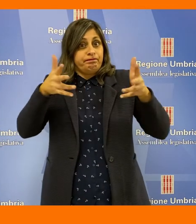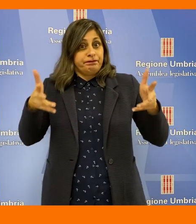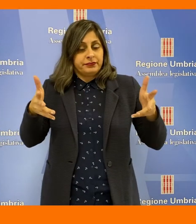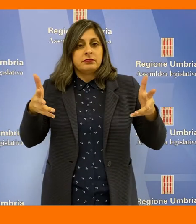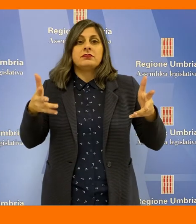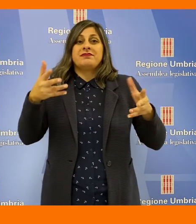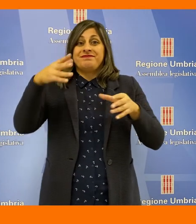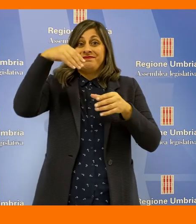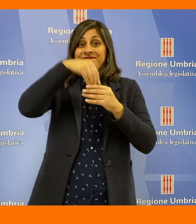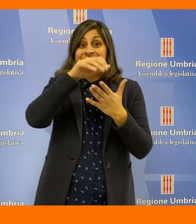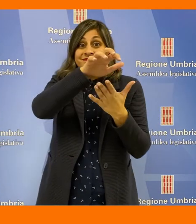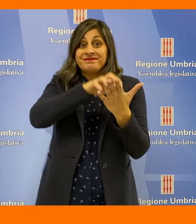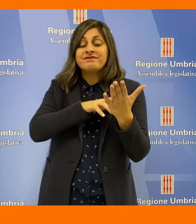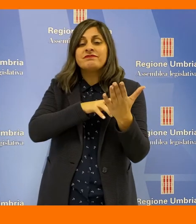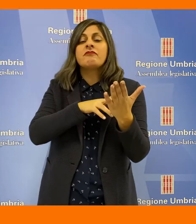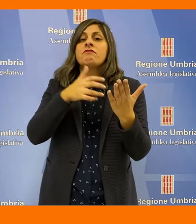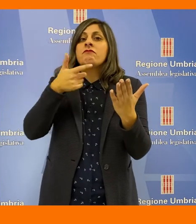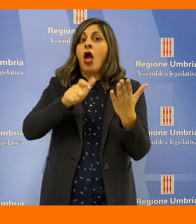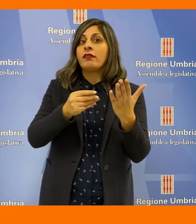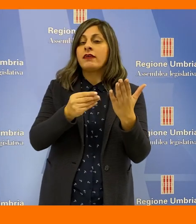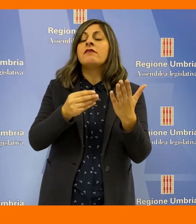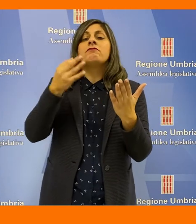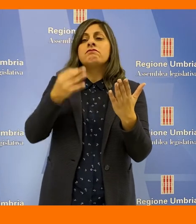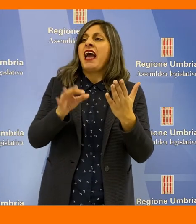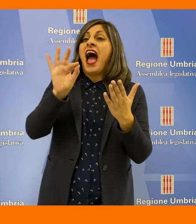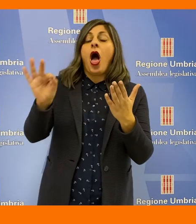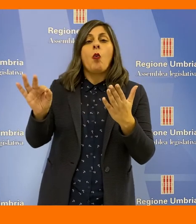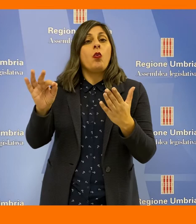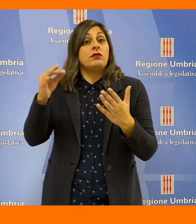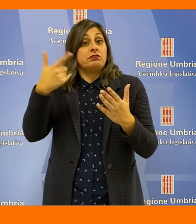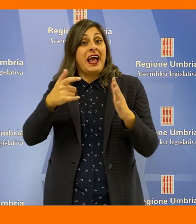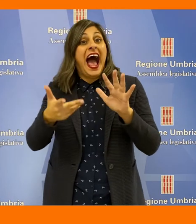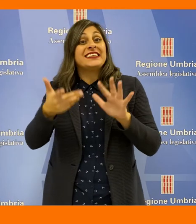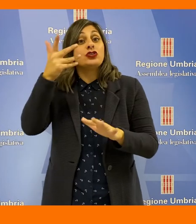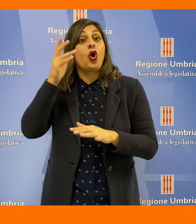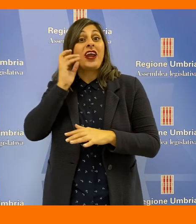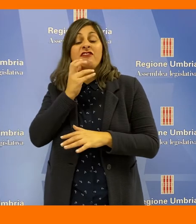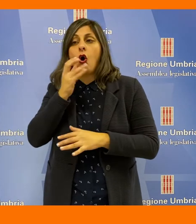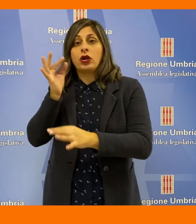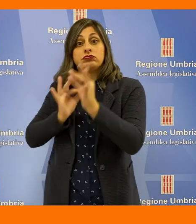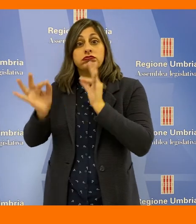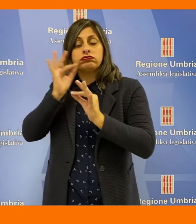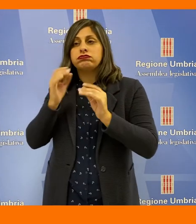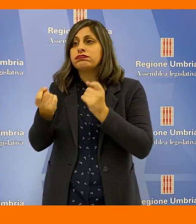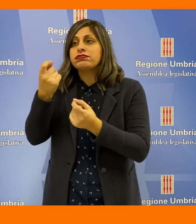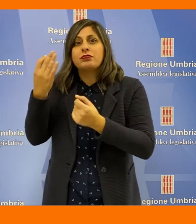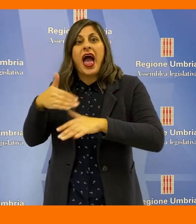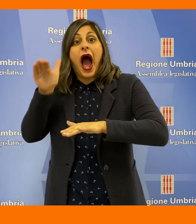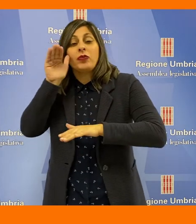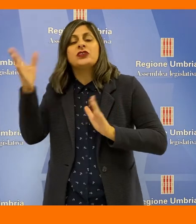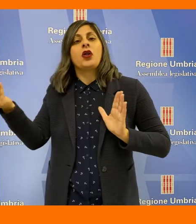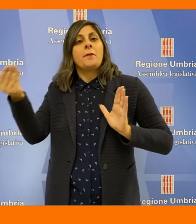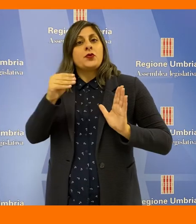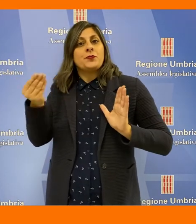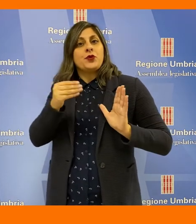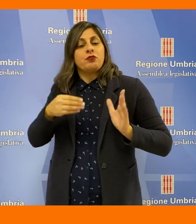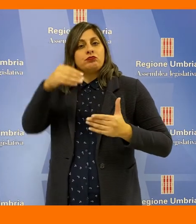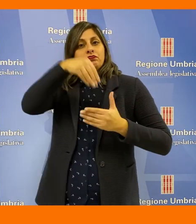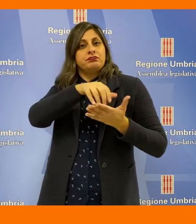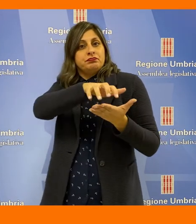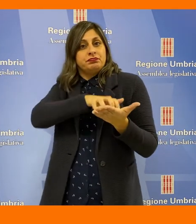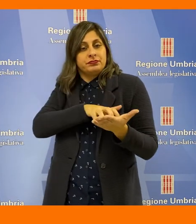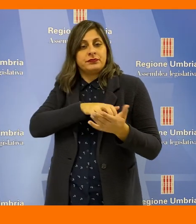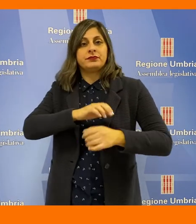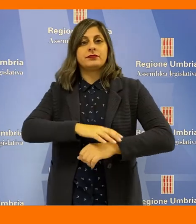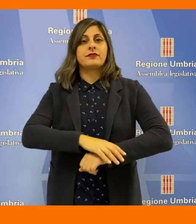provveduto ad ampliarlo nel dispositivo, accogliendo tra l'altro alcune indicazioni dell'assessore Michele Fioroni emerse nel